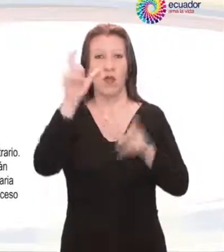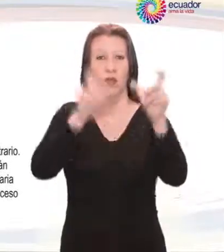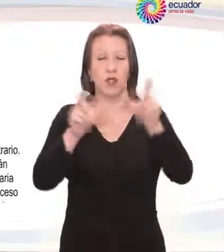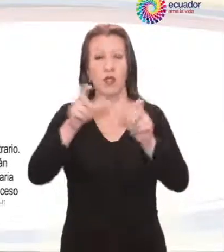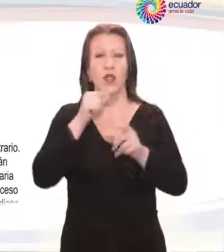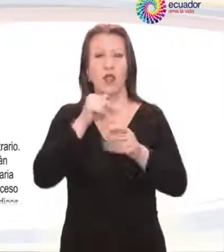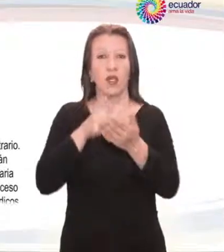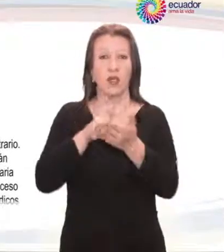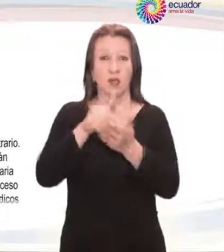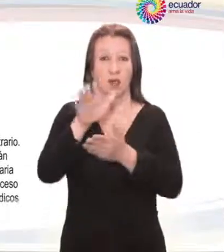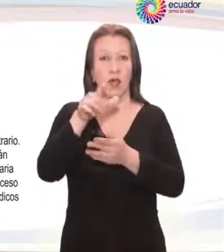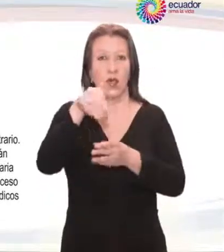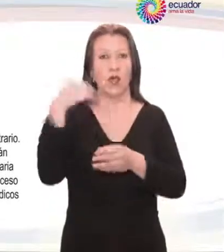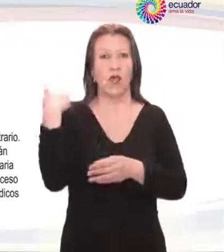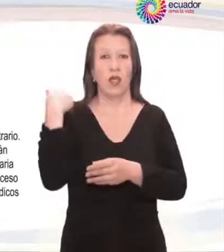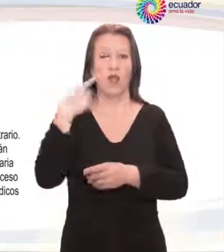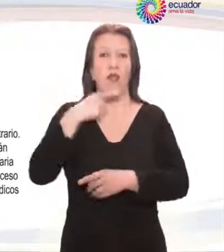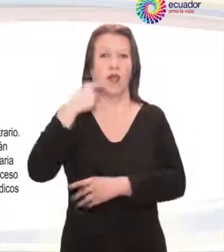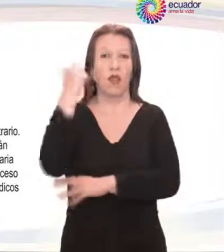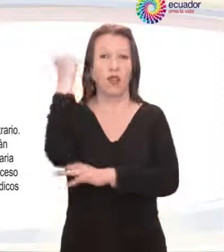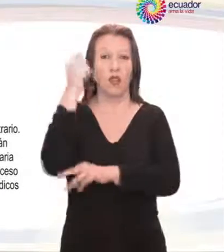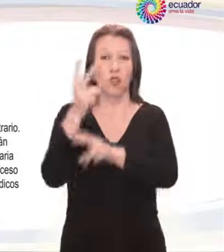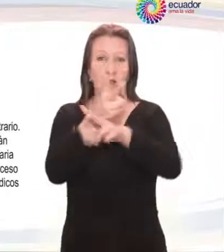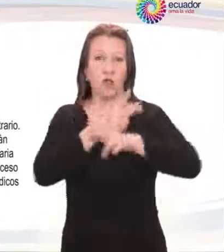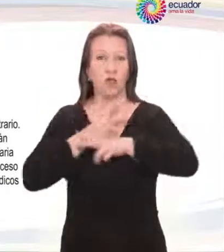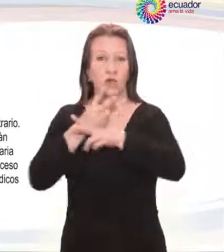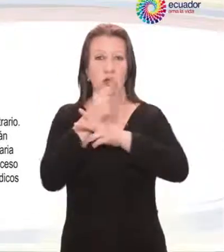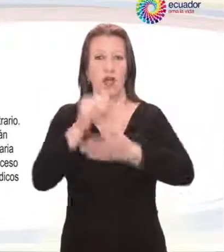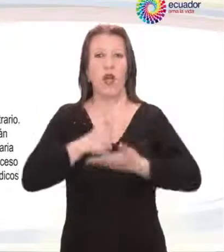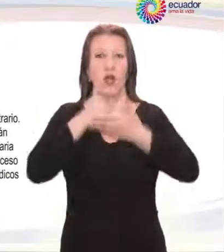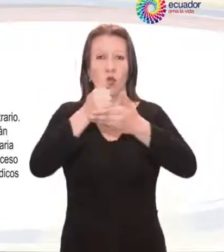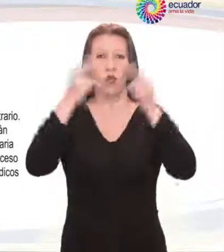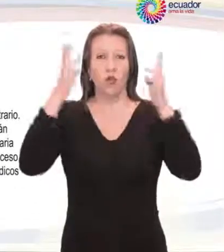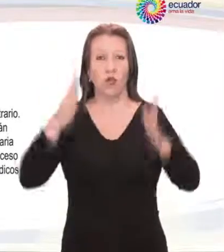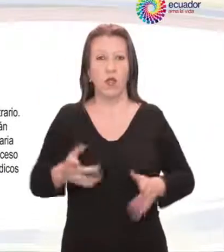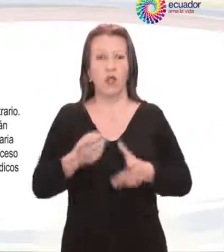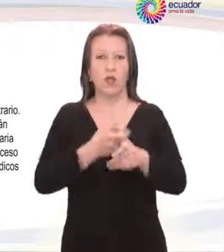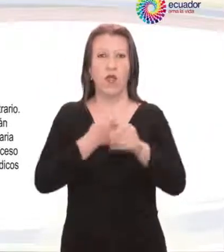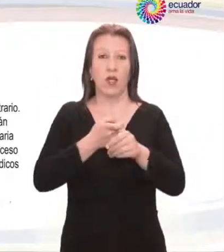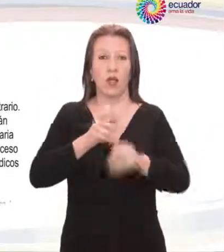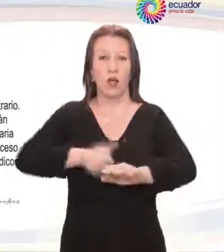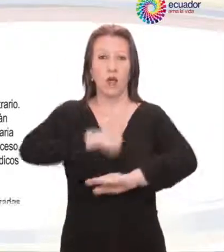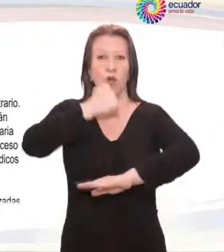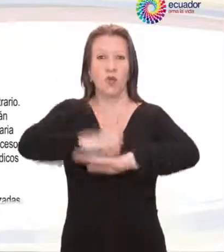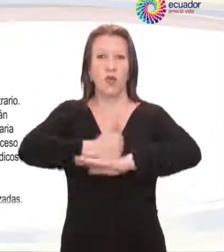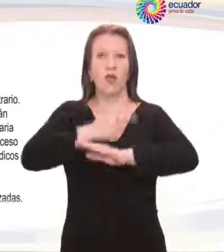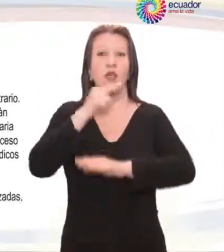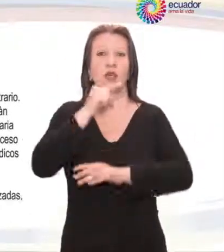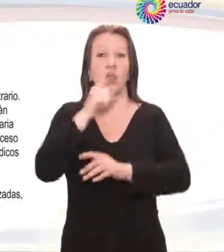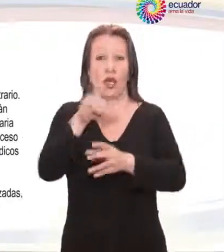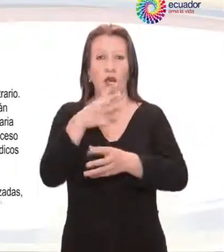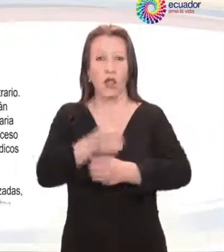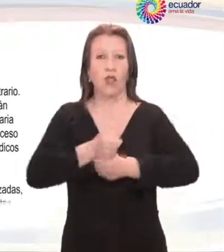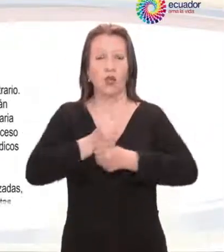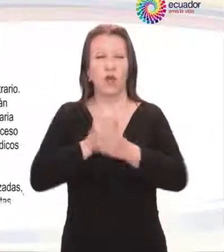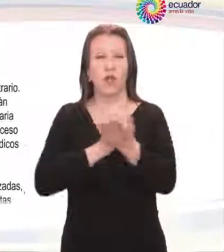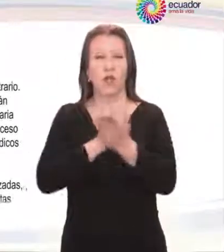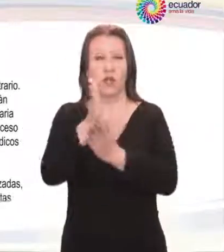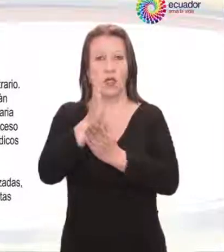desplazadas tendrán derecho a recibir protección y asistencia humanitaria emergente de las autoridades que asegure el acceso a alimentos,